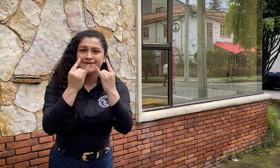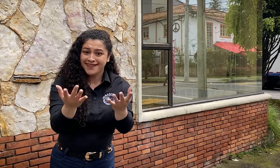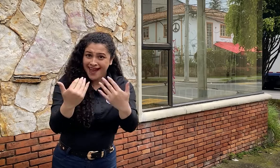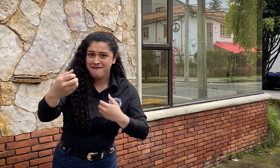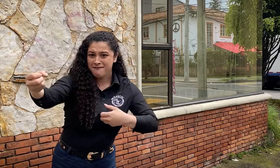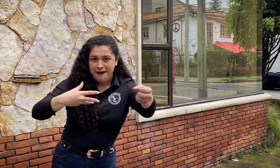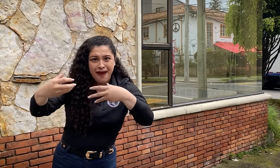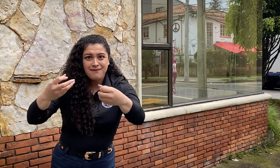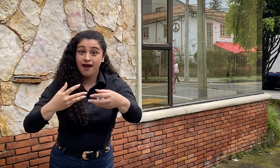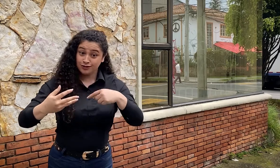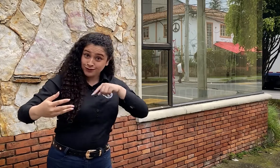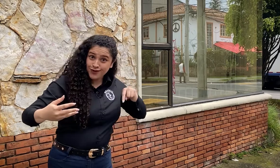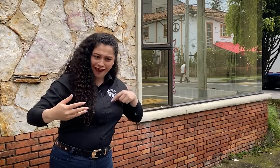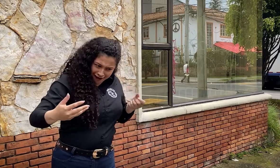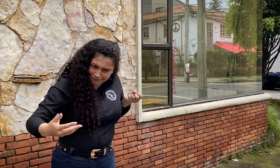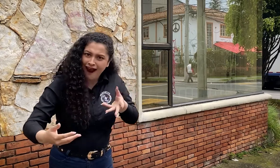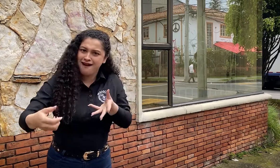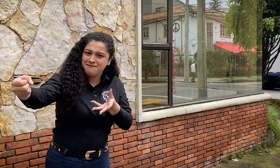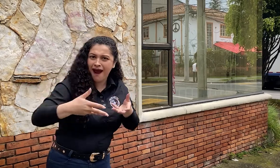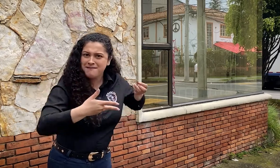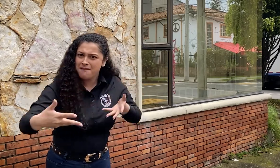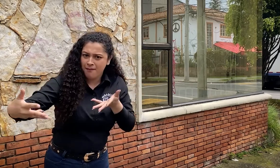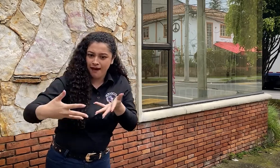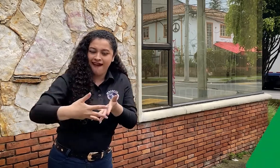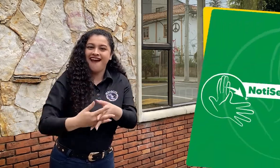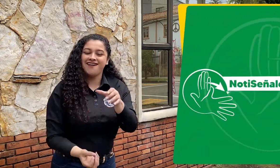Vamos, coméntanos. Entre todos construimos NotiSignales.